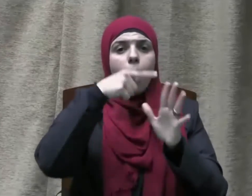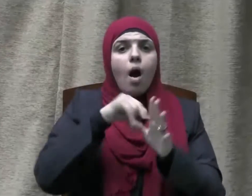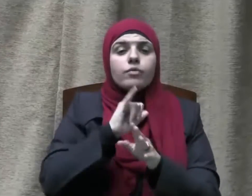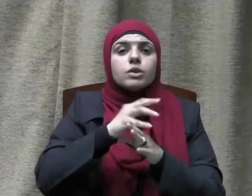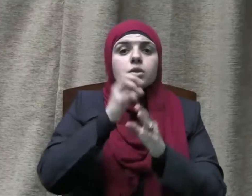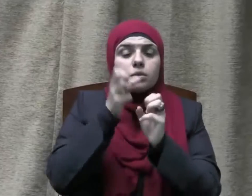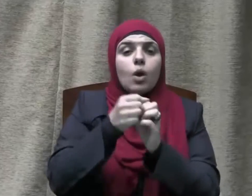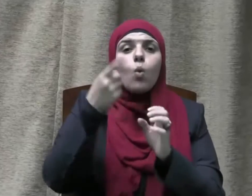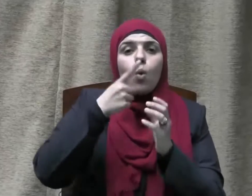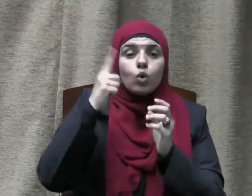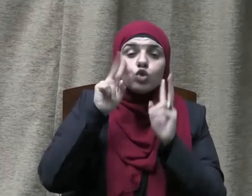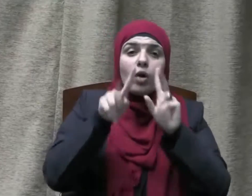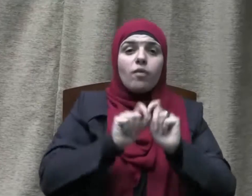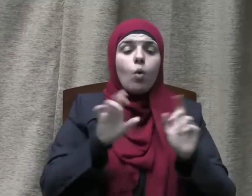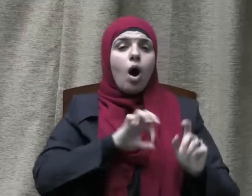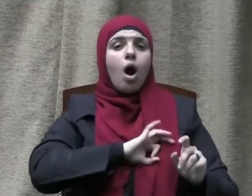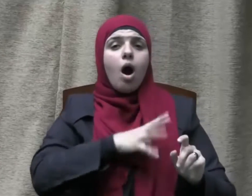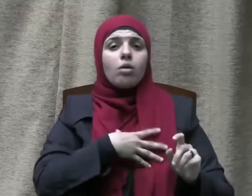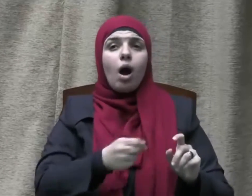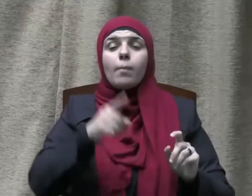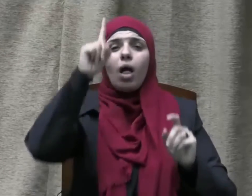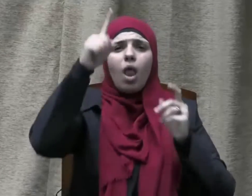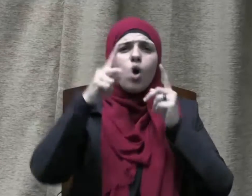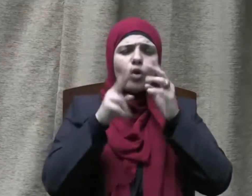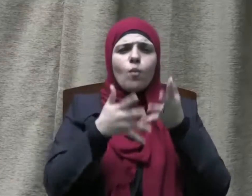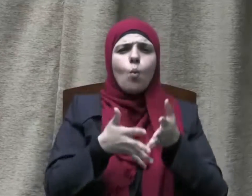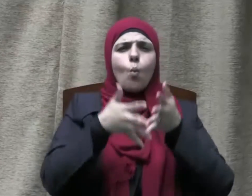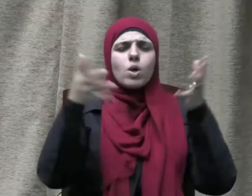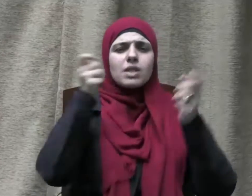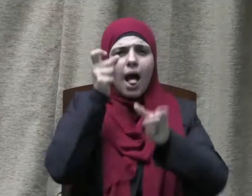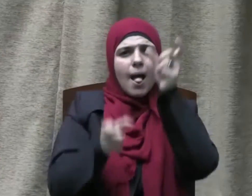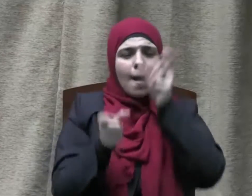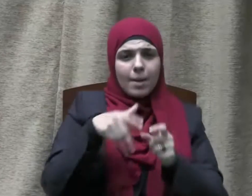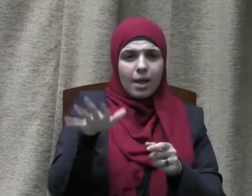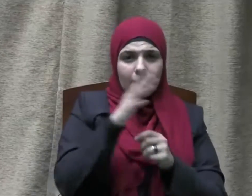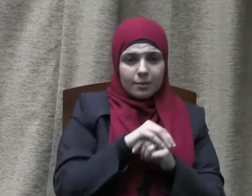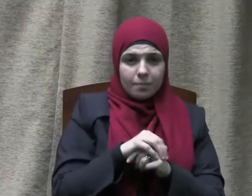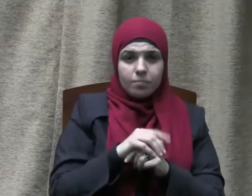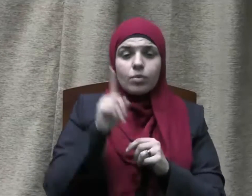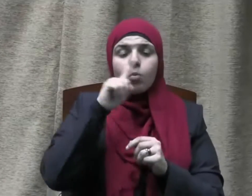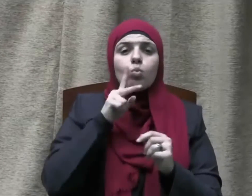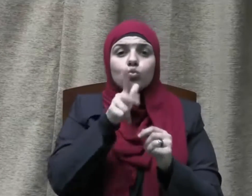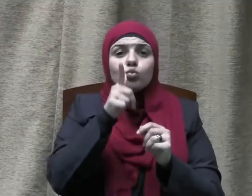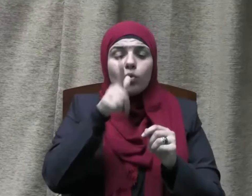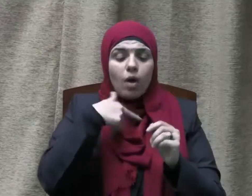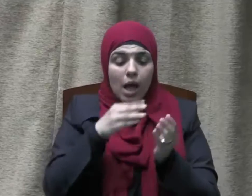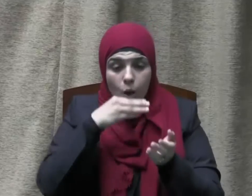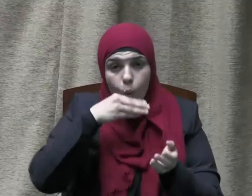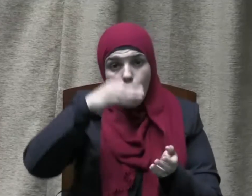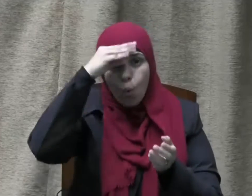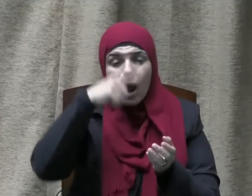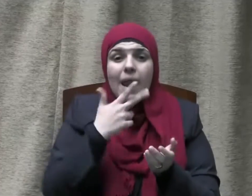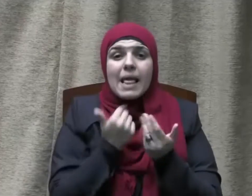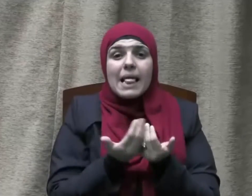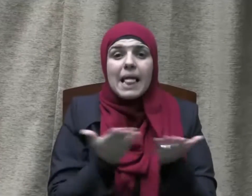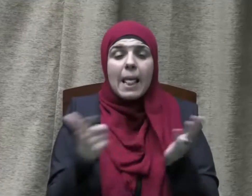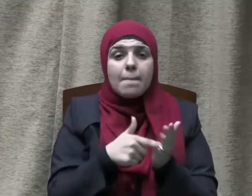رحمة الله تعالى الواسعة بعباده فقد ربط القرآن الكريم بين